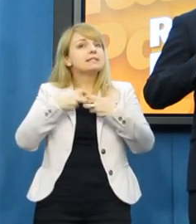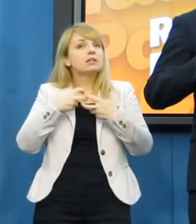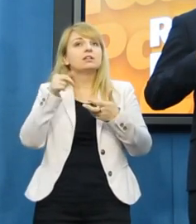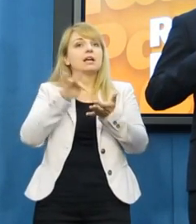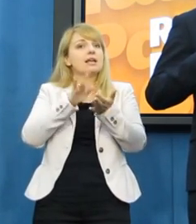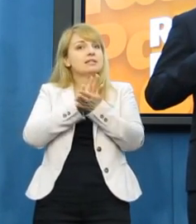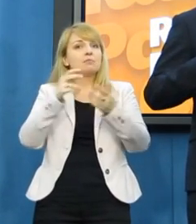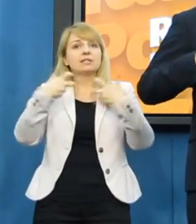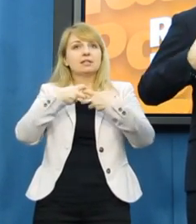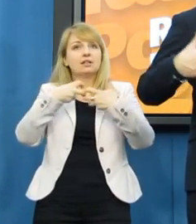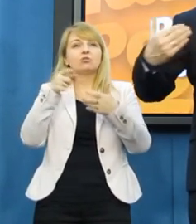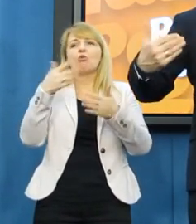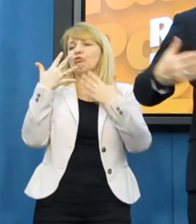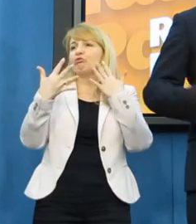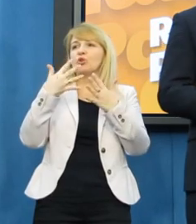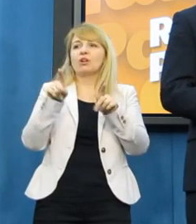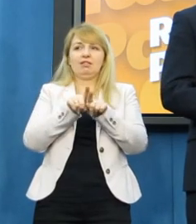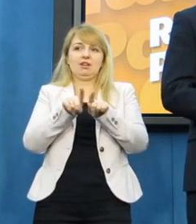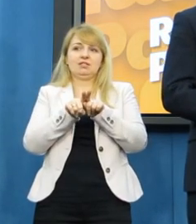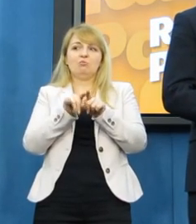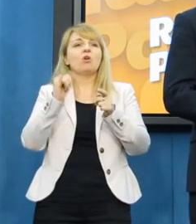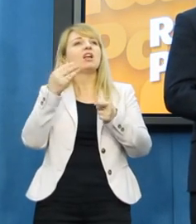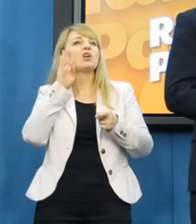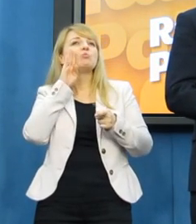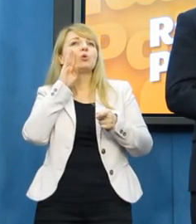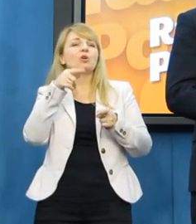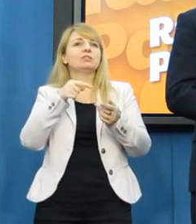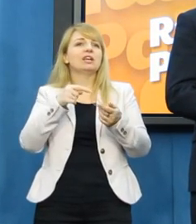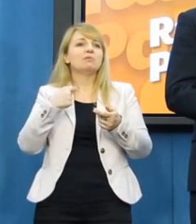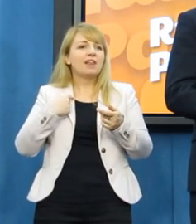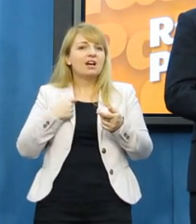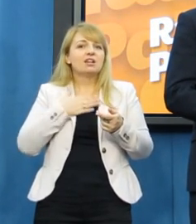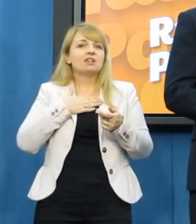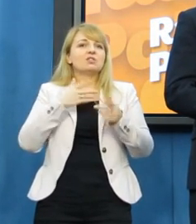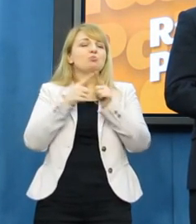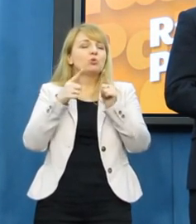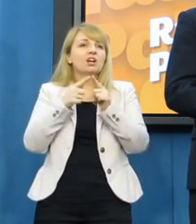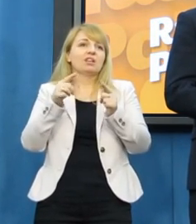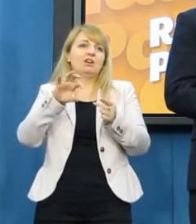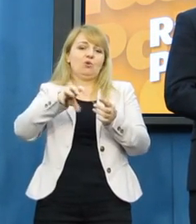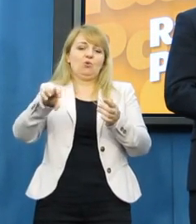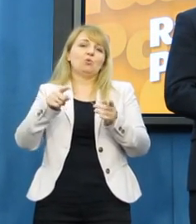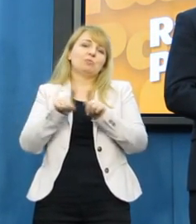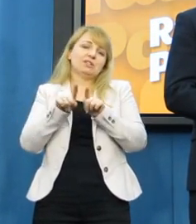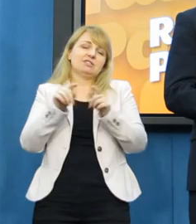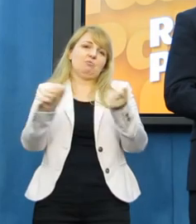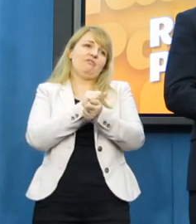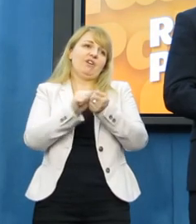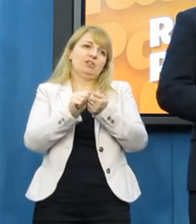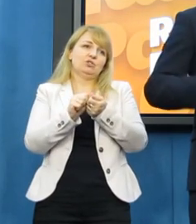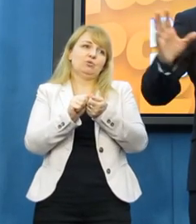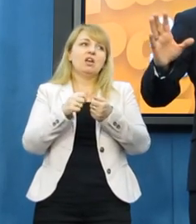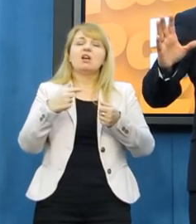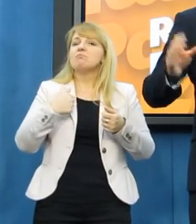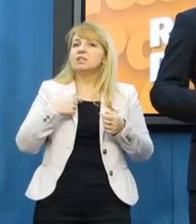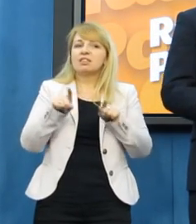dla mnie tak samo, jak tych około 100 przypadków na naszych różnych spotkaniach. I kategorycznie oświadczam, że nie ma z